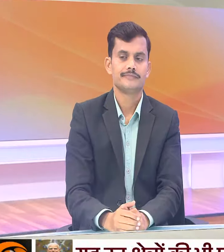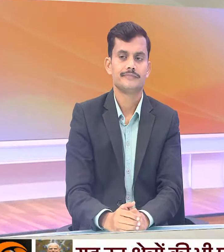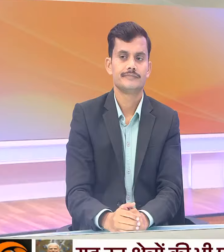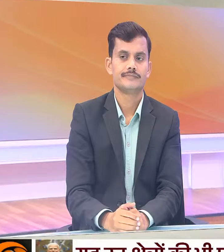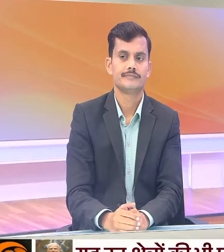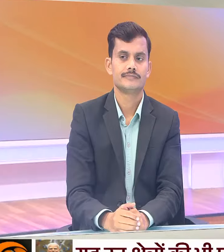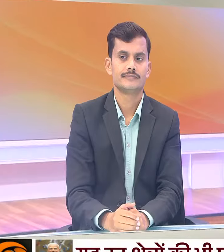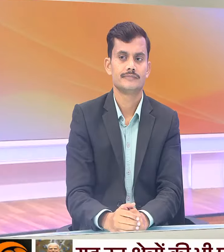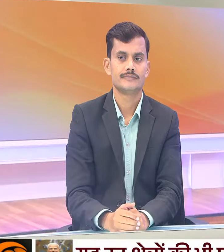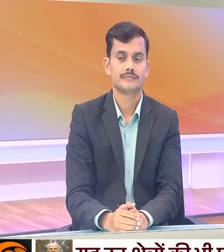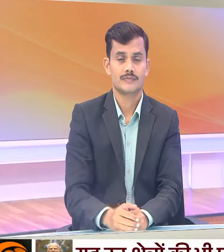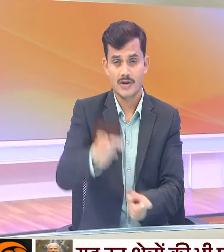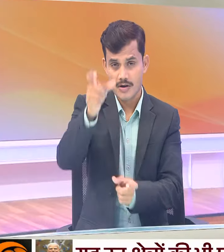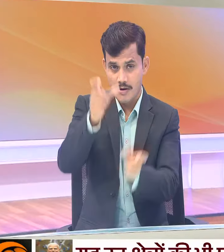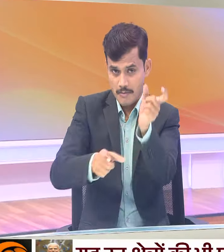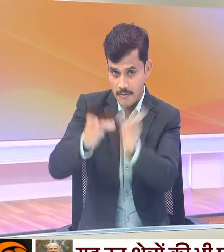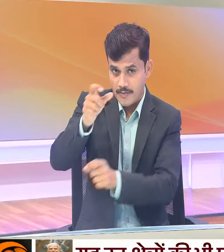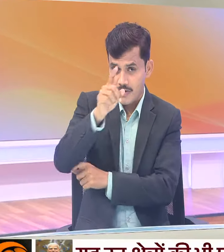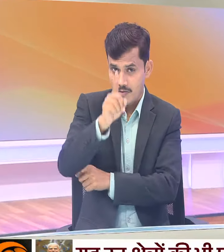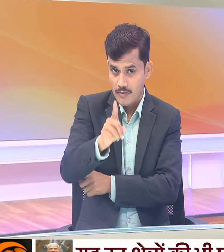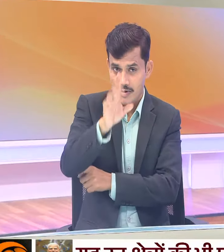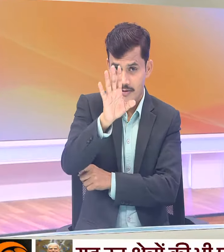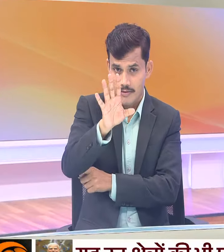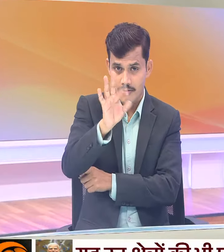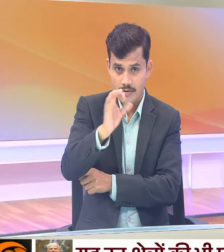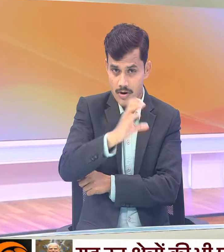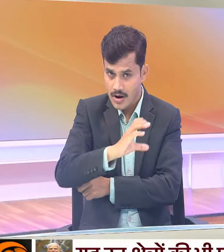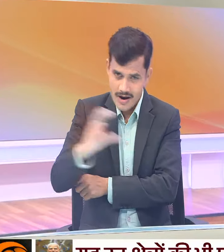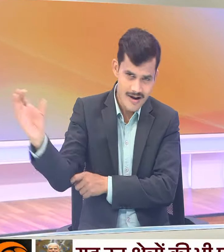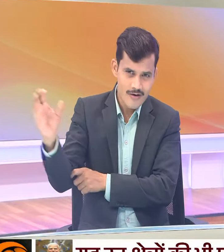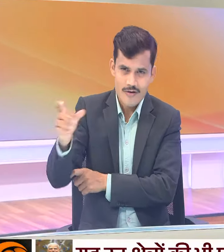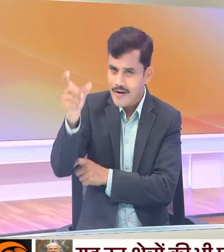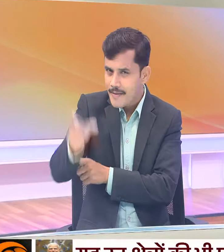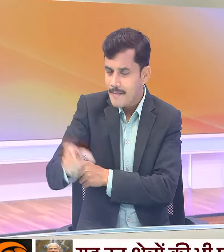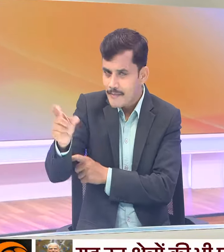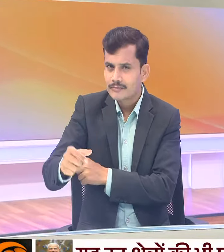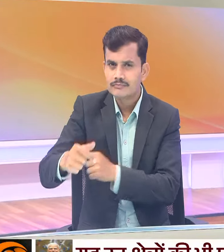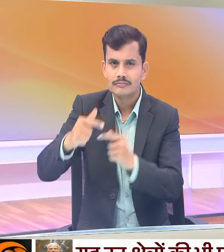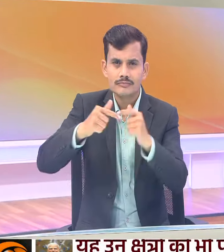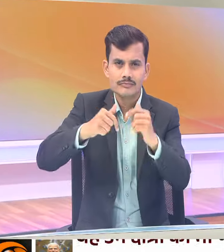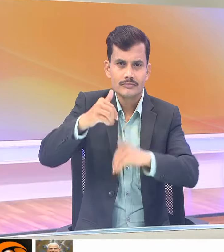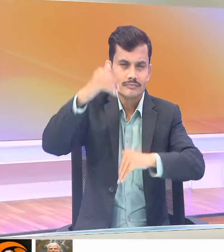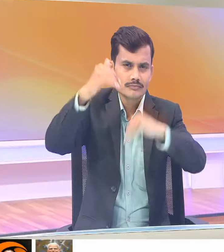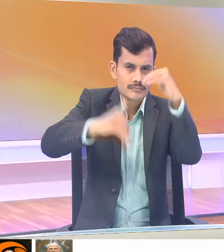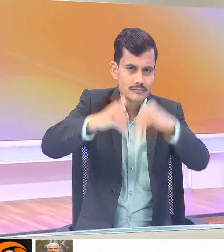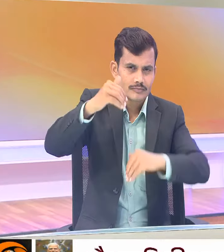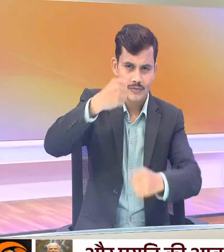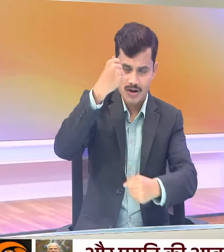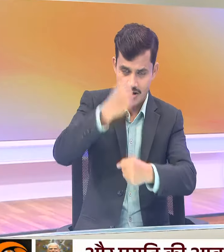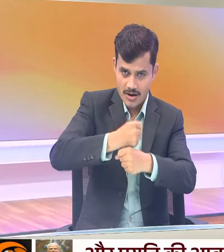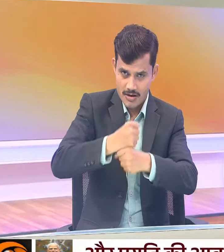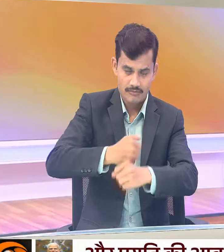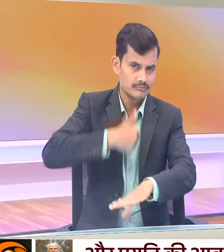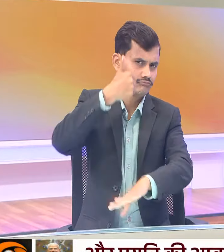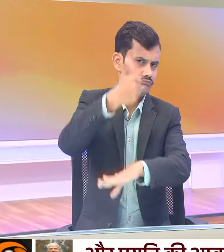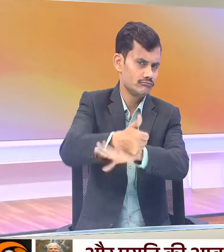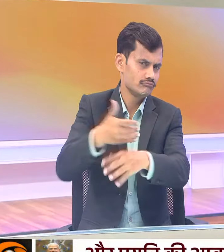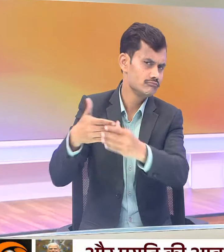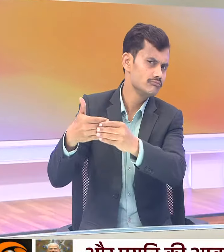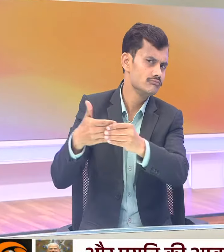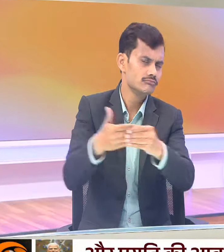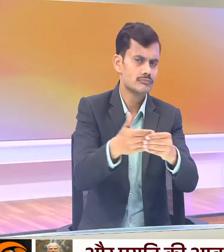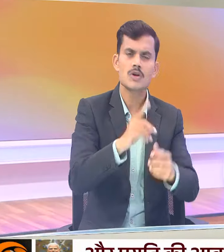140 करूर देशवासियों ने बहुमत के साथ जिस सरकार को सेवा करने का